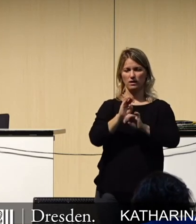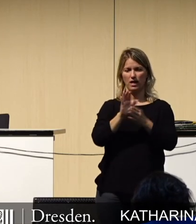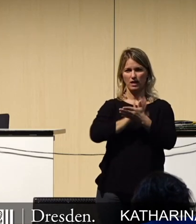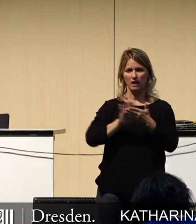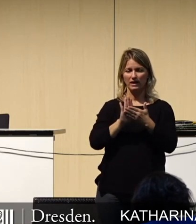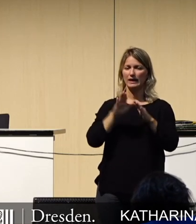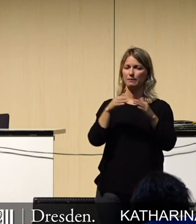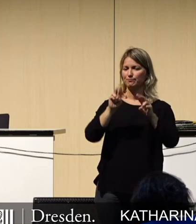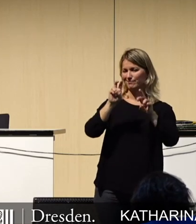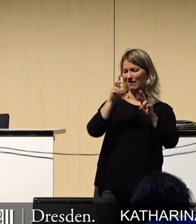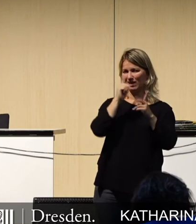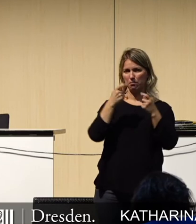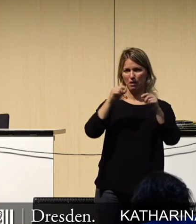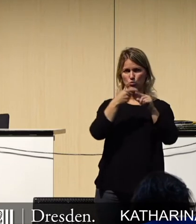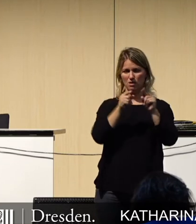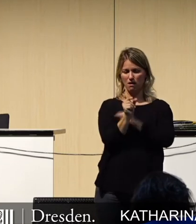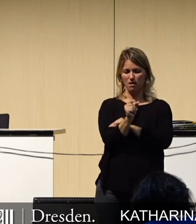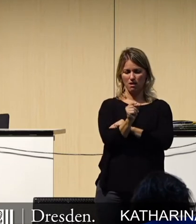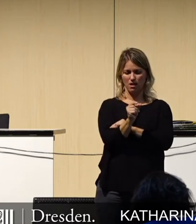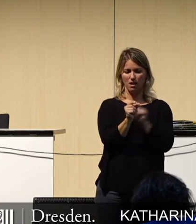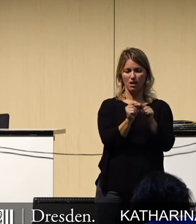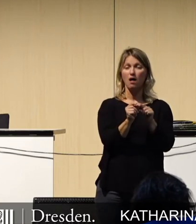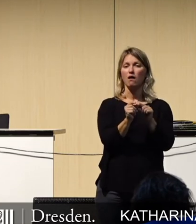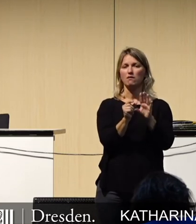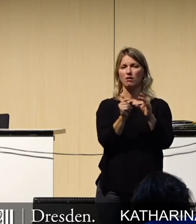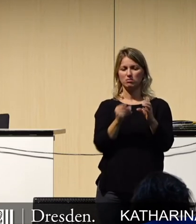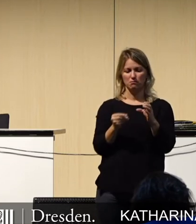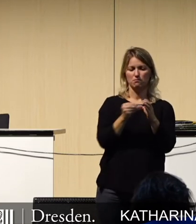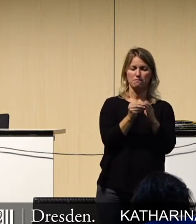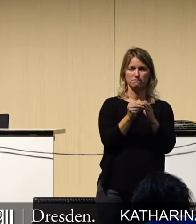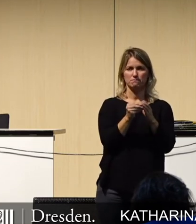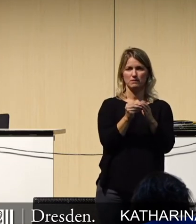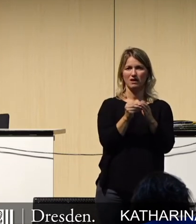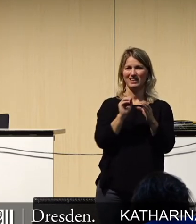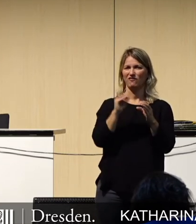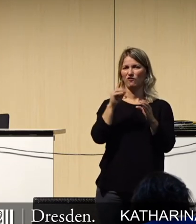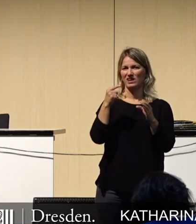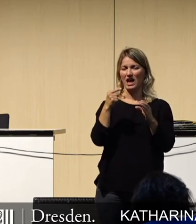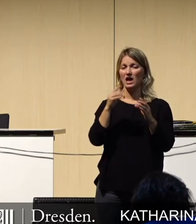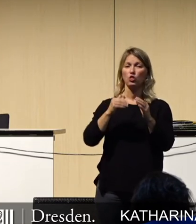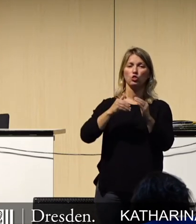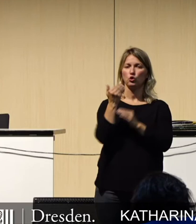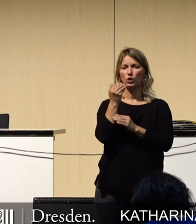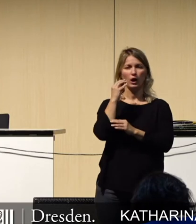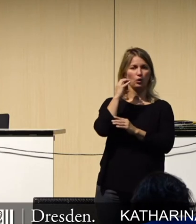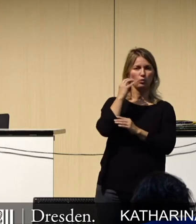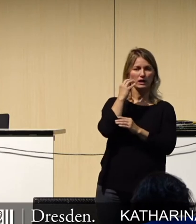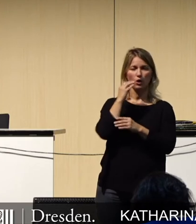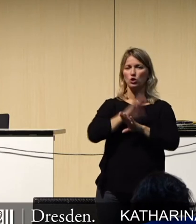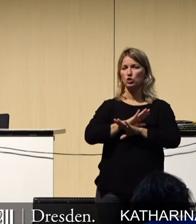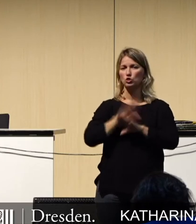kleines Bauteil, das man mit ranpappt, den 5G New Radio Non